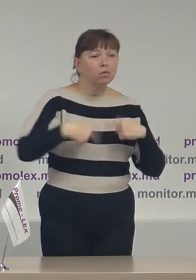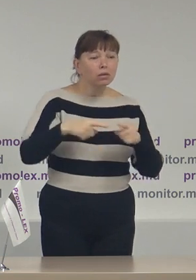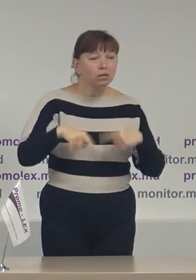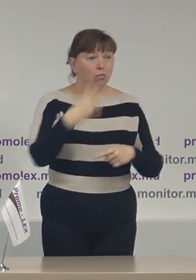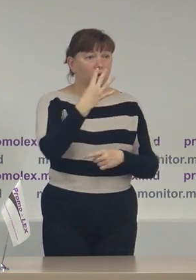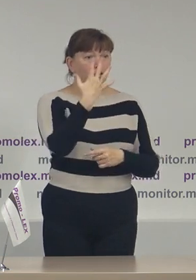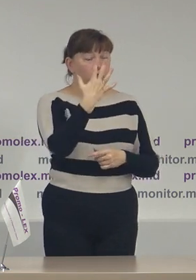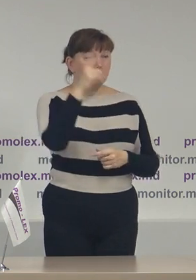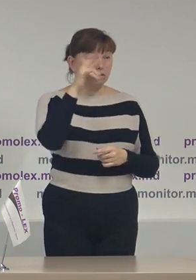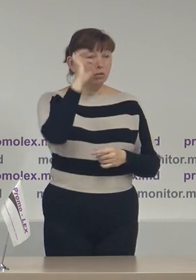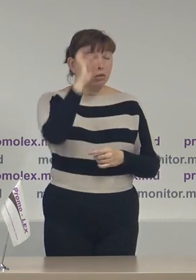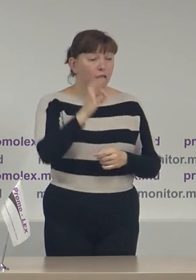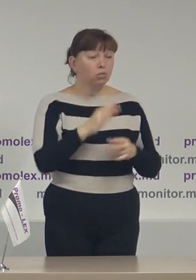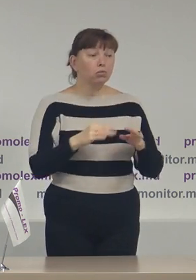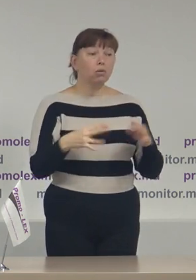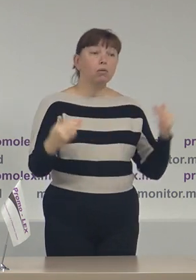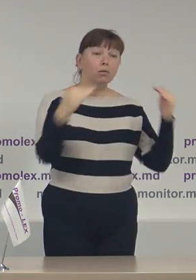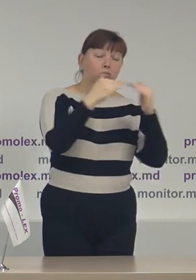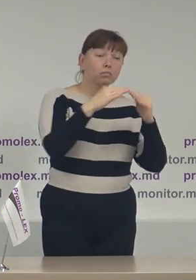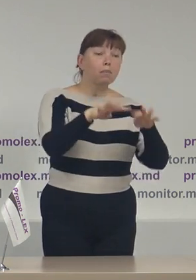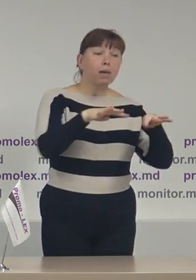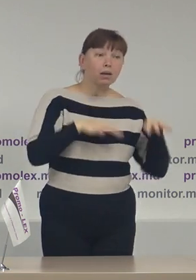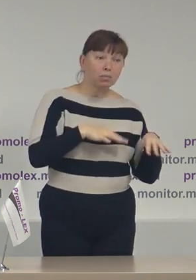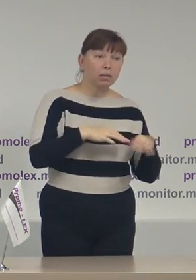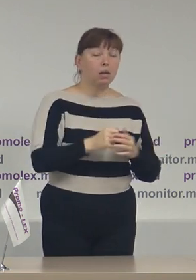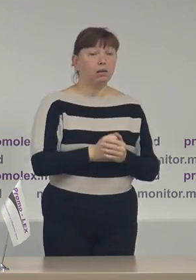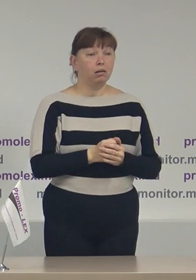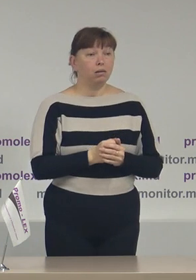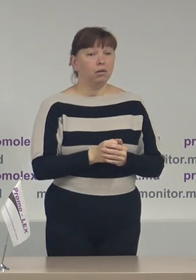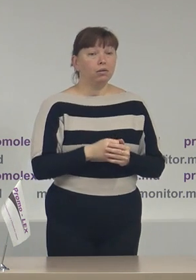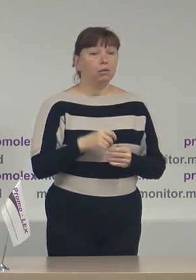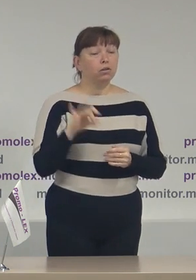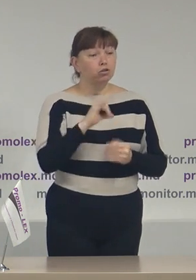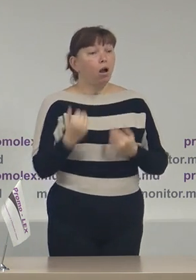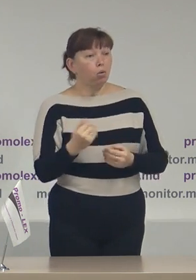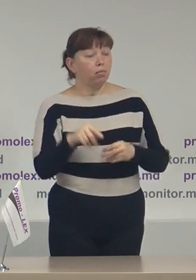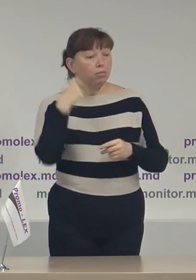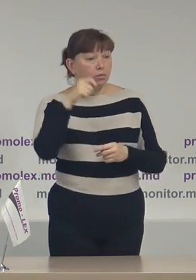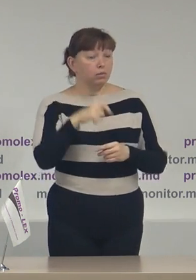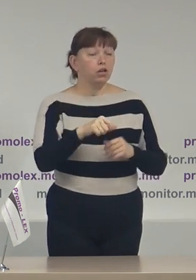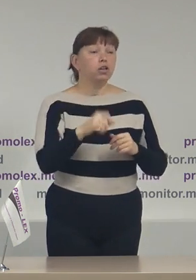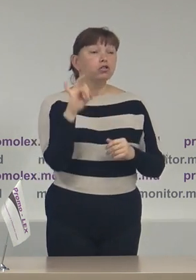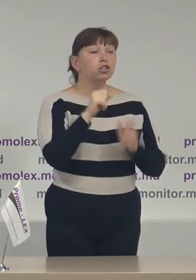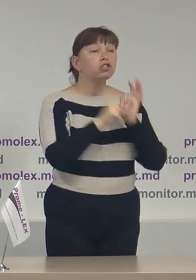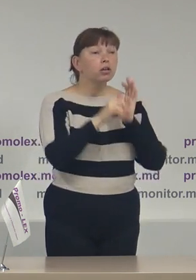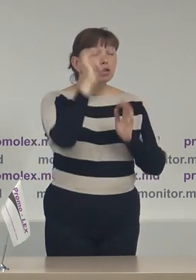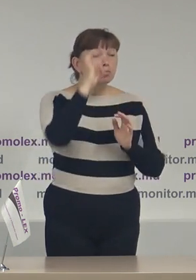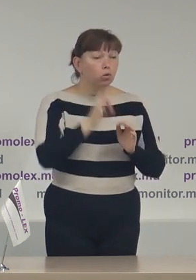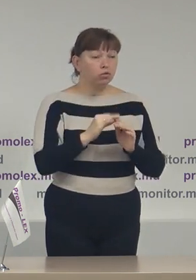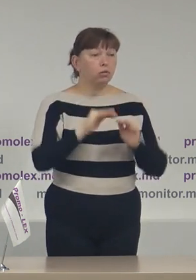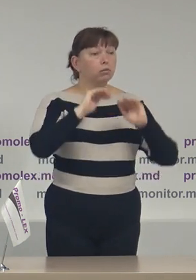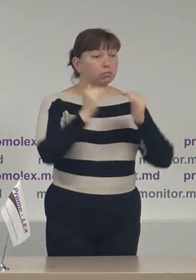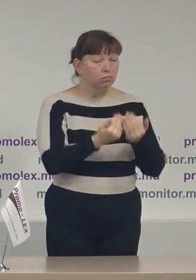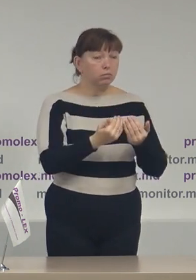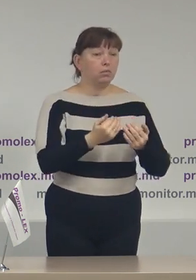45% comparativ cu scrutinul parlamentar din 2019 și observători internaționali cu 60% comparativ